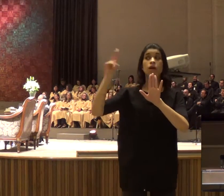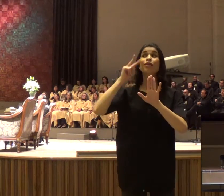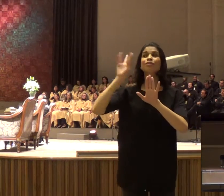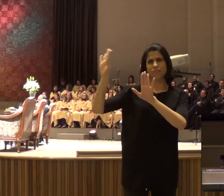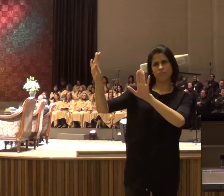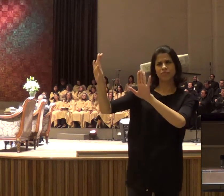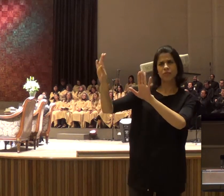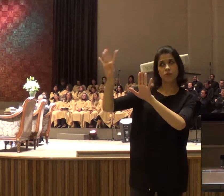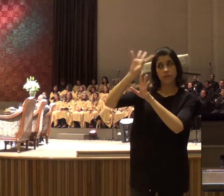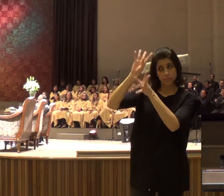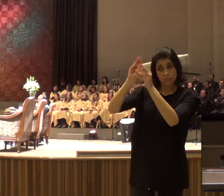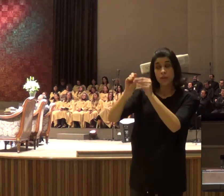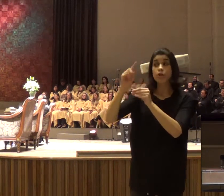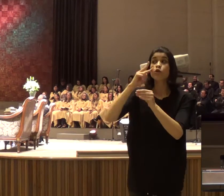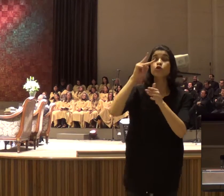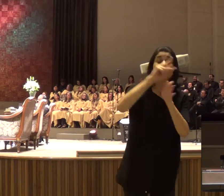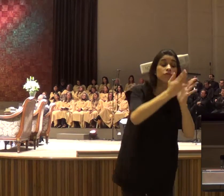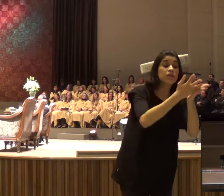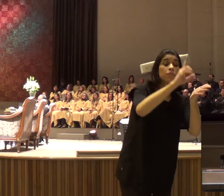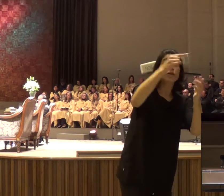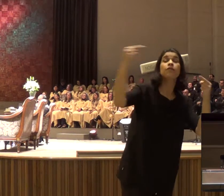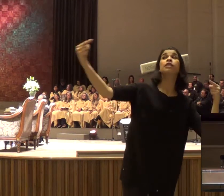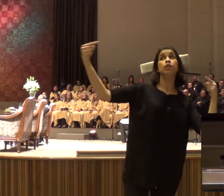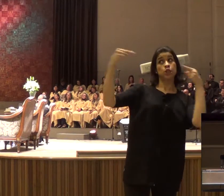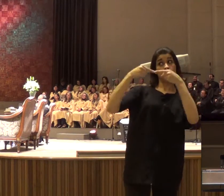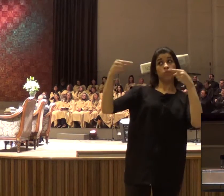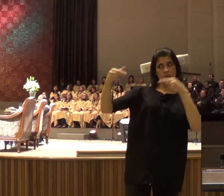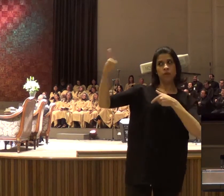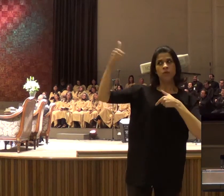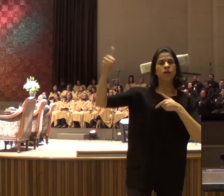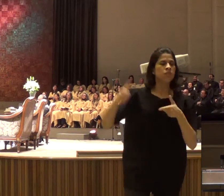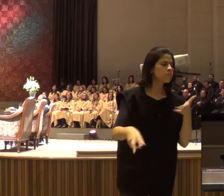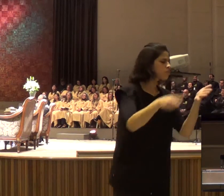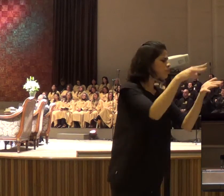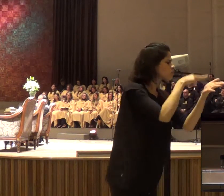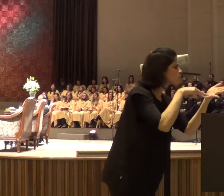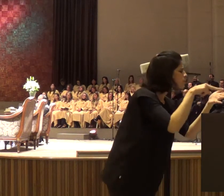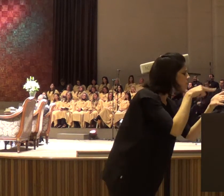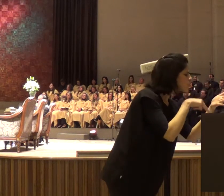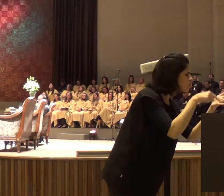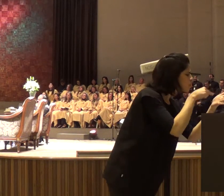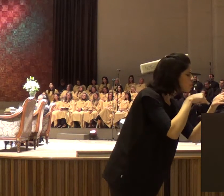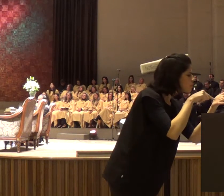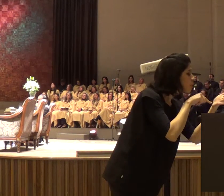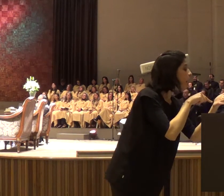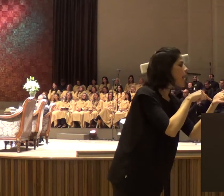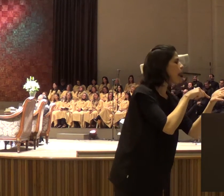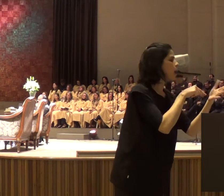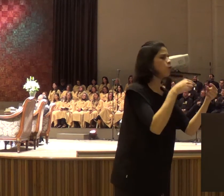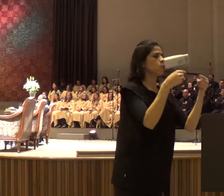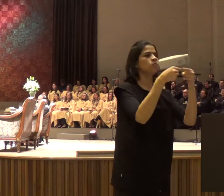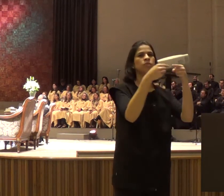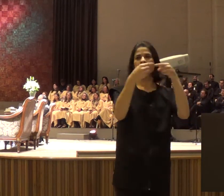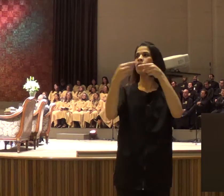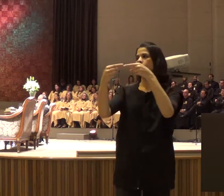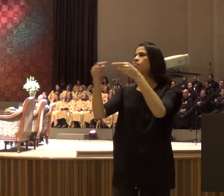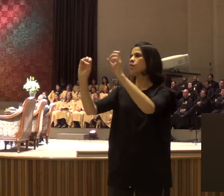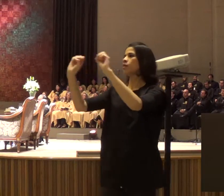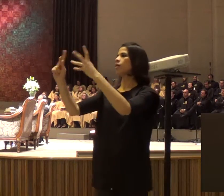palavra de Deus, se essa verdade, essa palavra, esse sermão, essa mensagem, essa